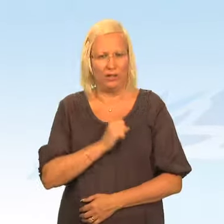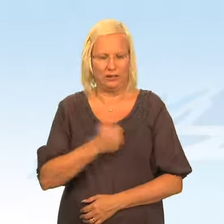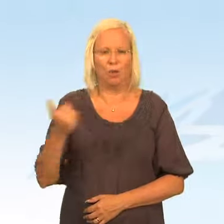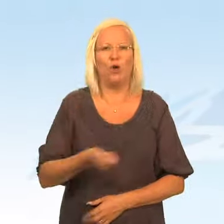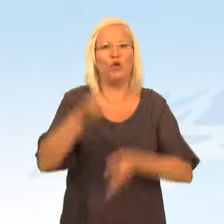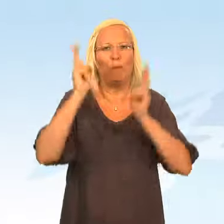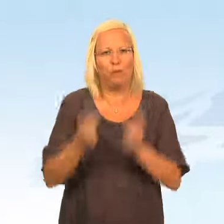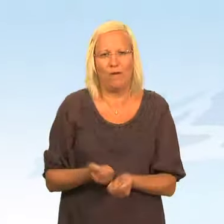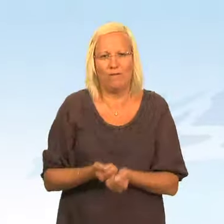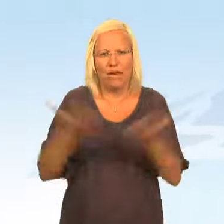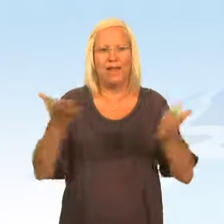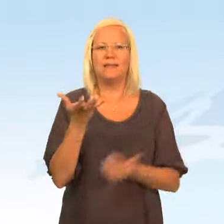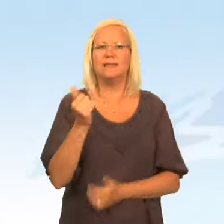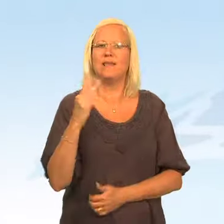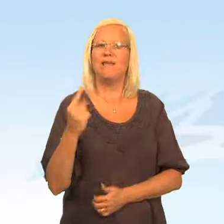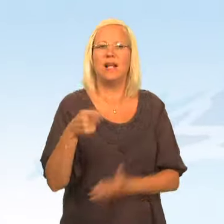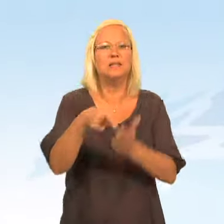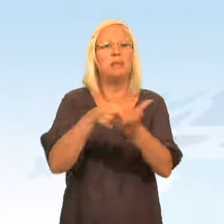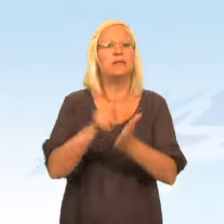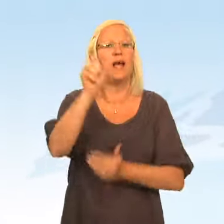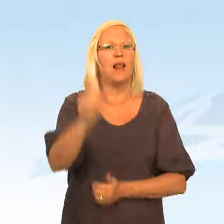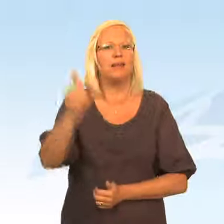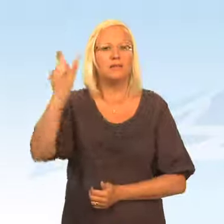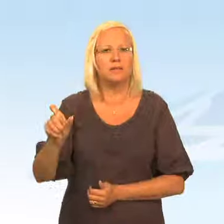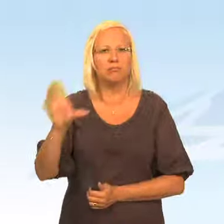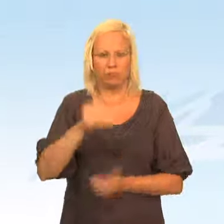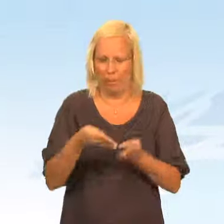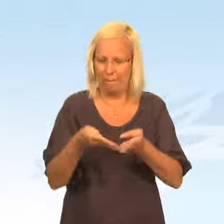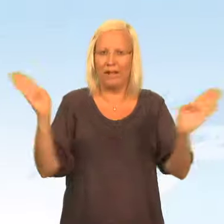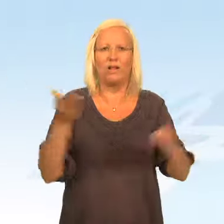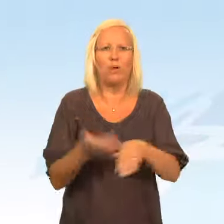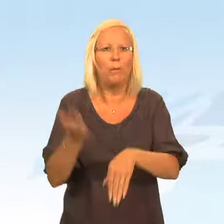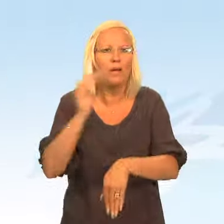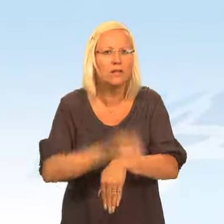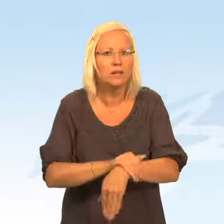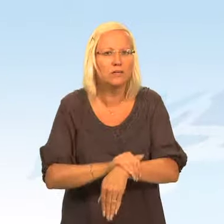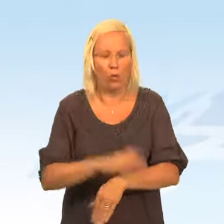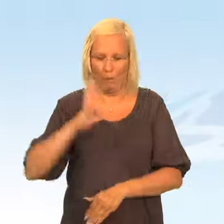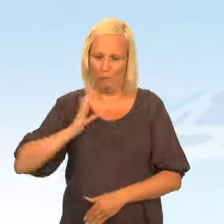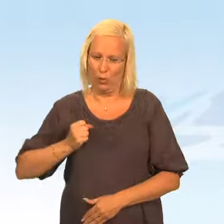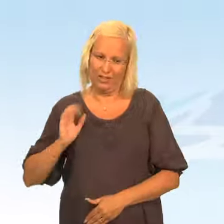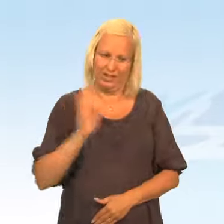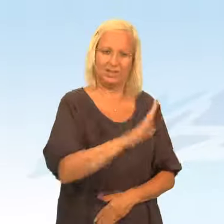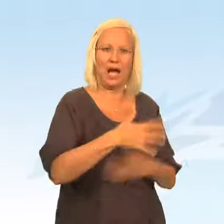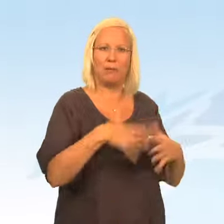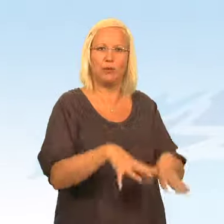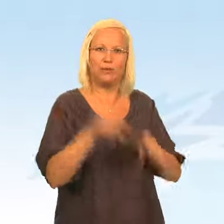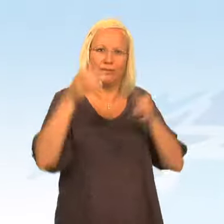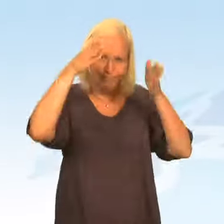Polisen behöver också fler civila specialister så att kompetensen breddas och en renodling blir